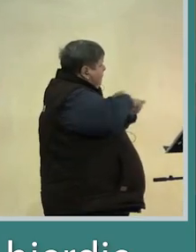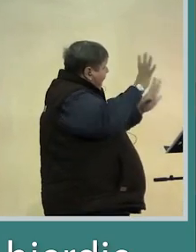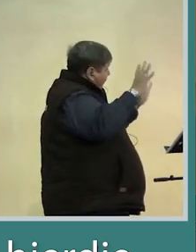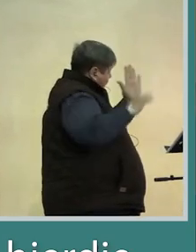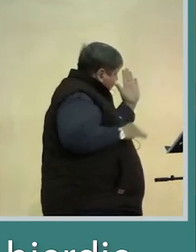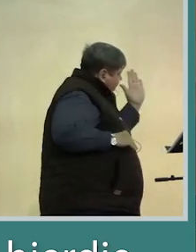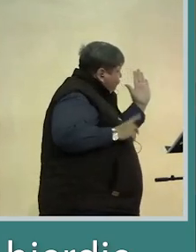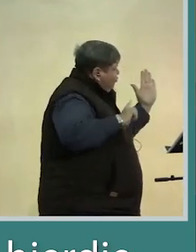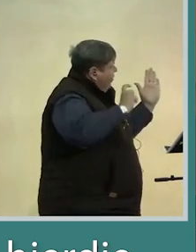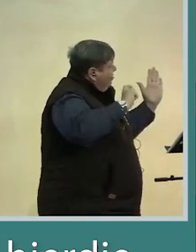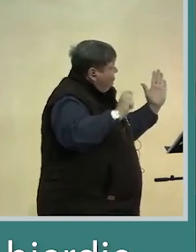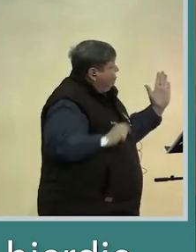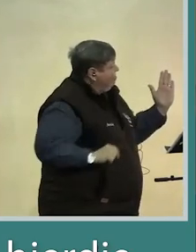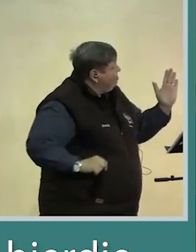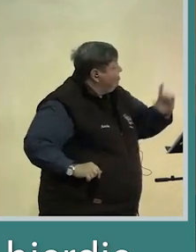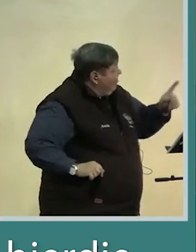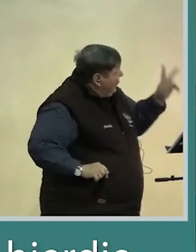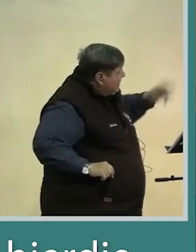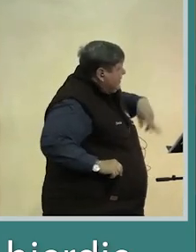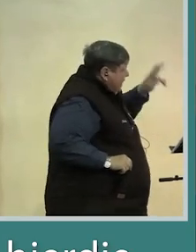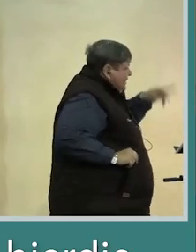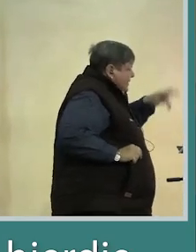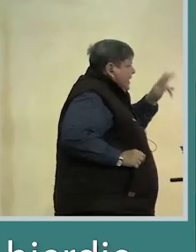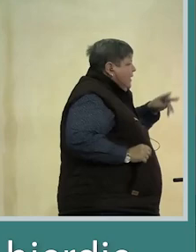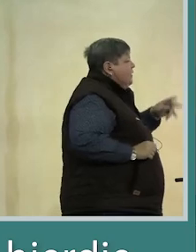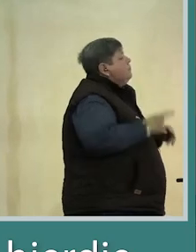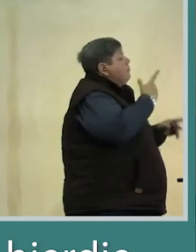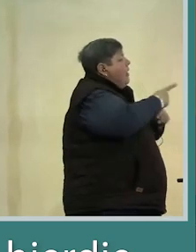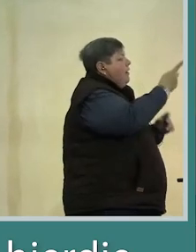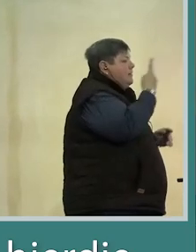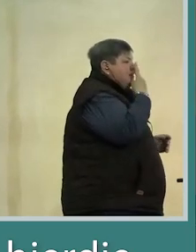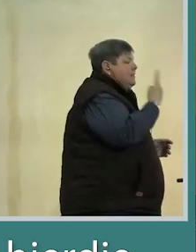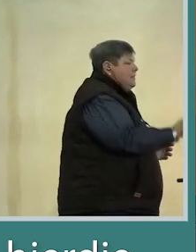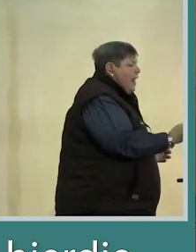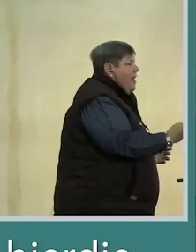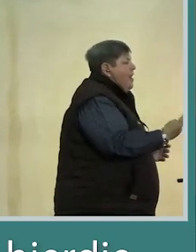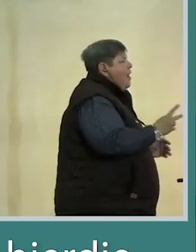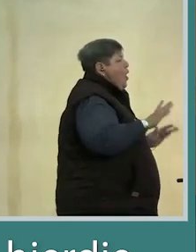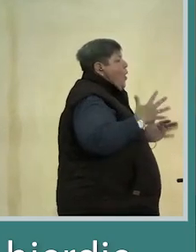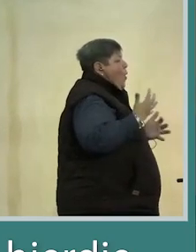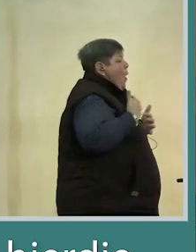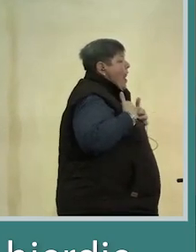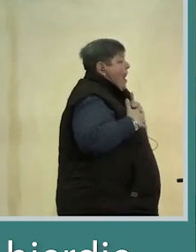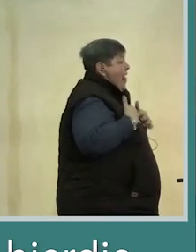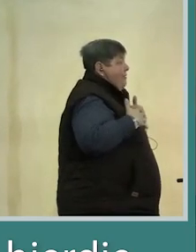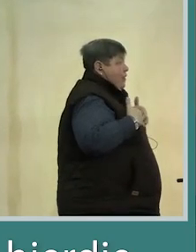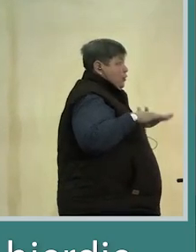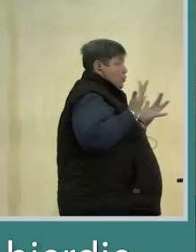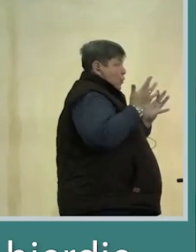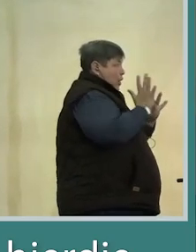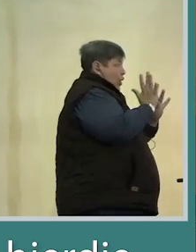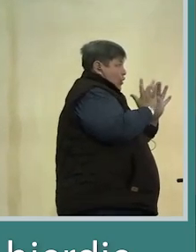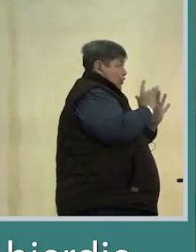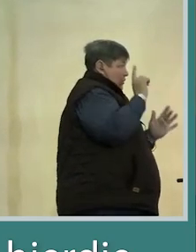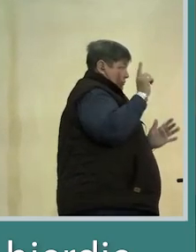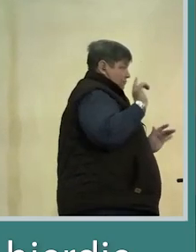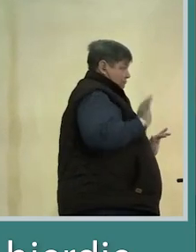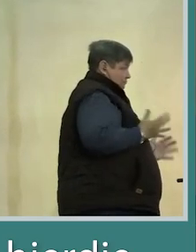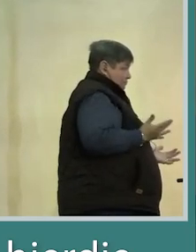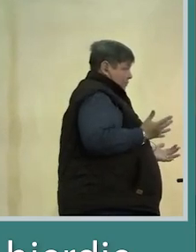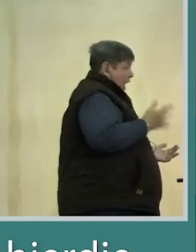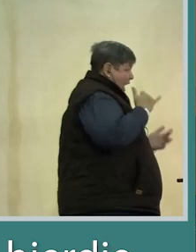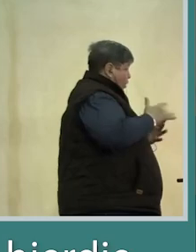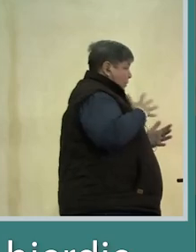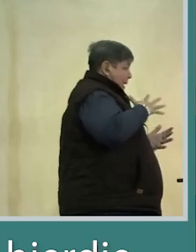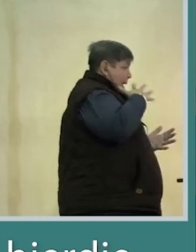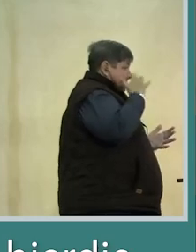Oorweeg dit, want dit kan ook vir jou goed wees om te sien hoe leven lyk sonder Jesus. En hoe ek en jy sal